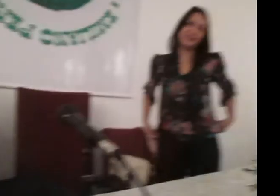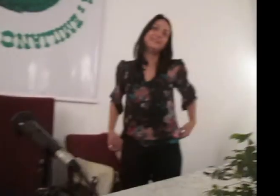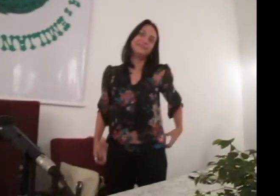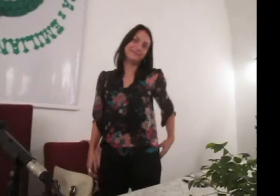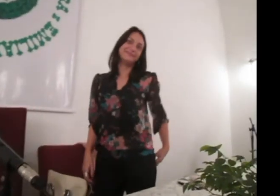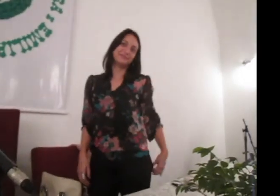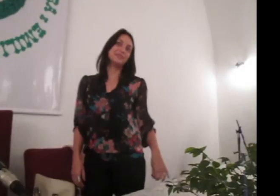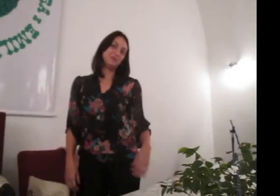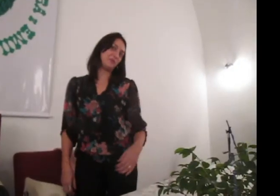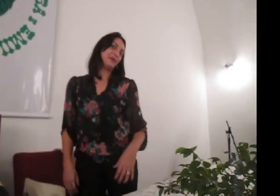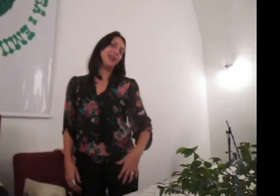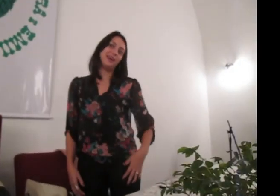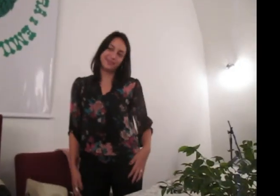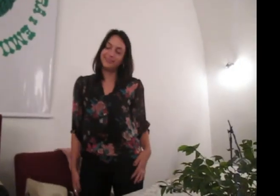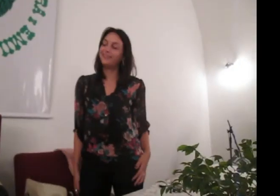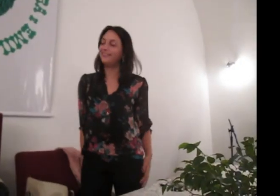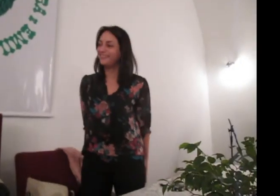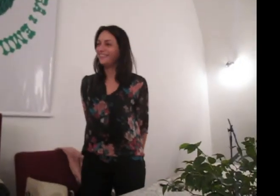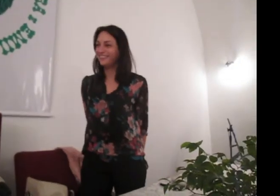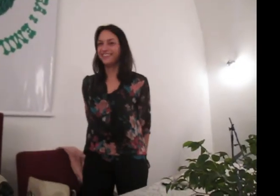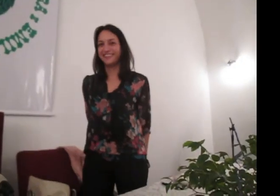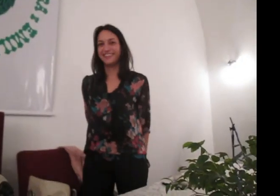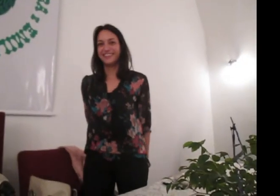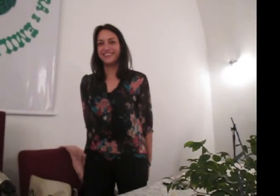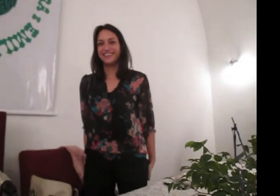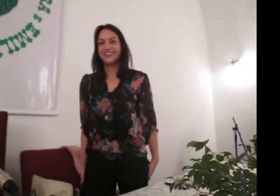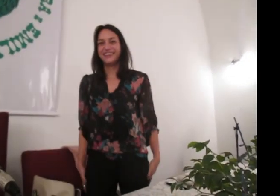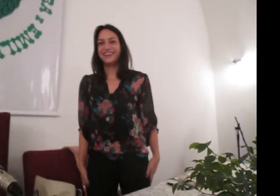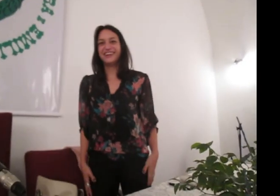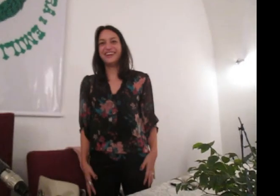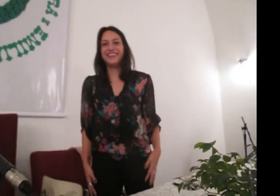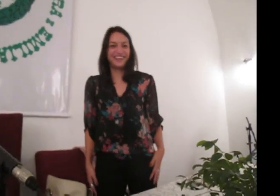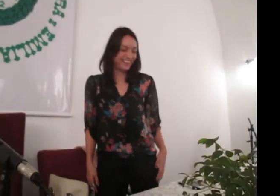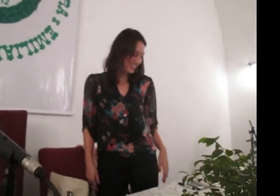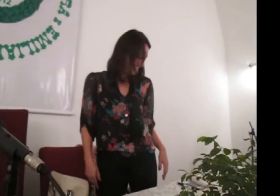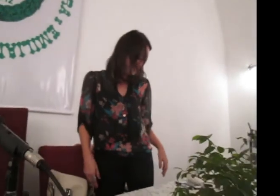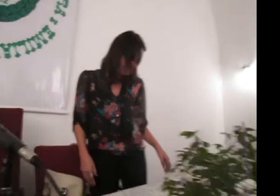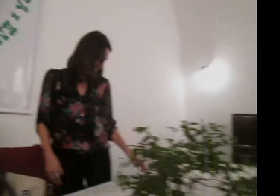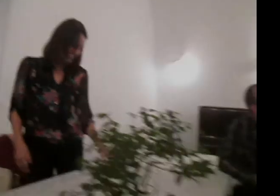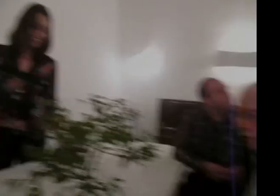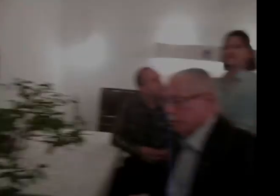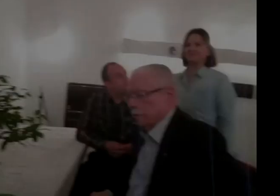Que bacana. O Tosse sempre surpreendeu a gente. Valeu.